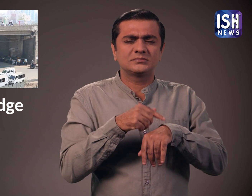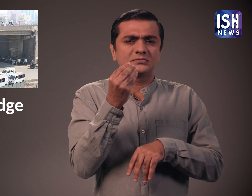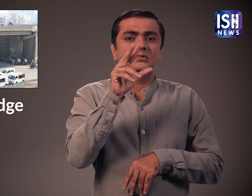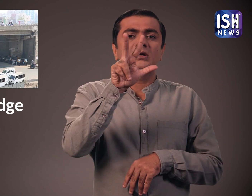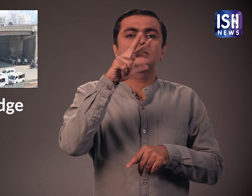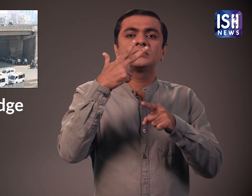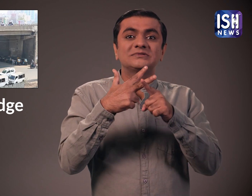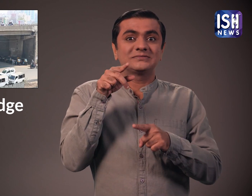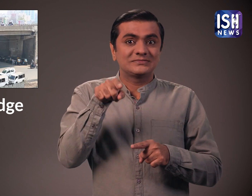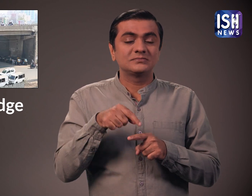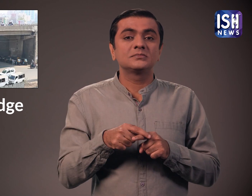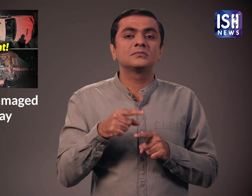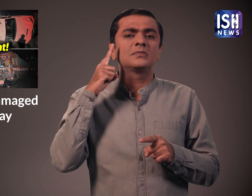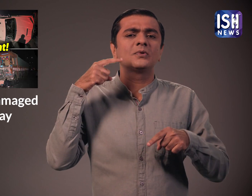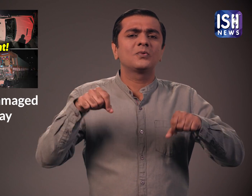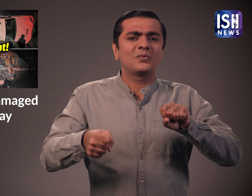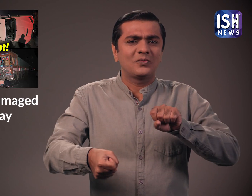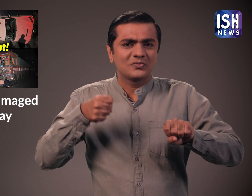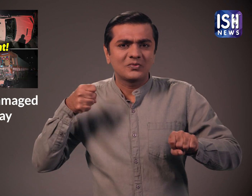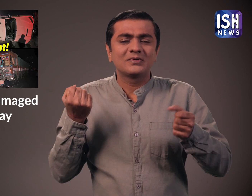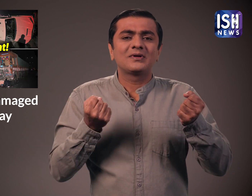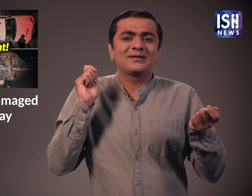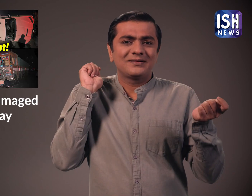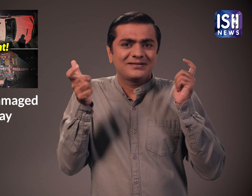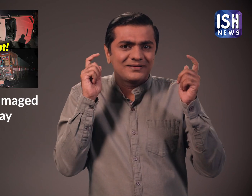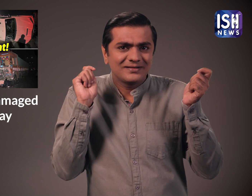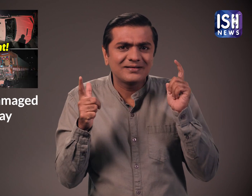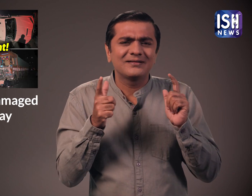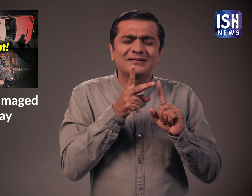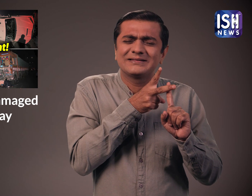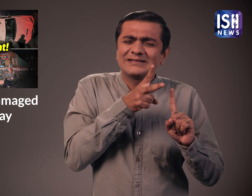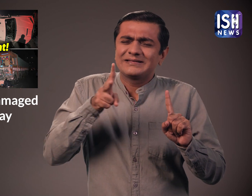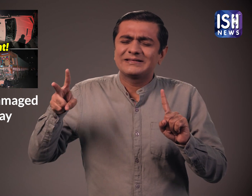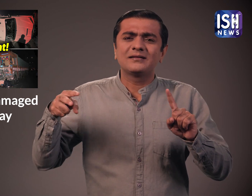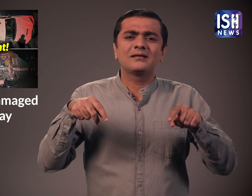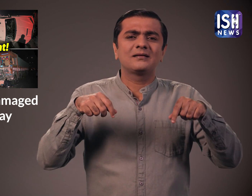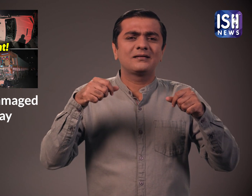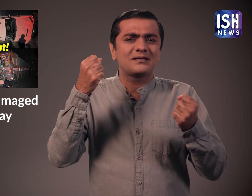कार, ओटो रिक्षा, ट्रक, कैब